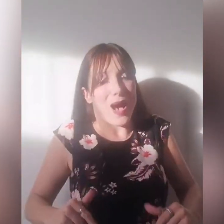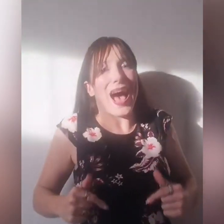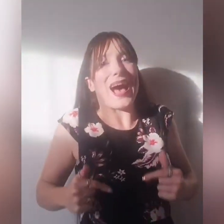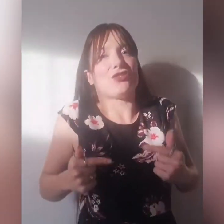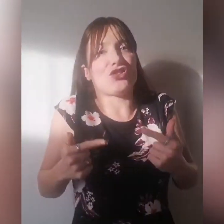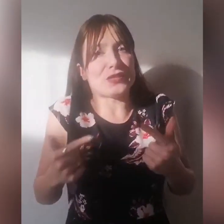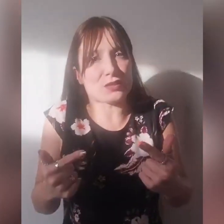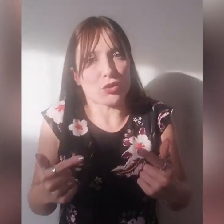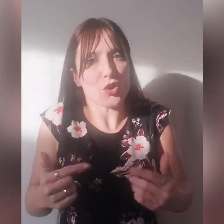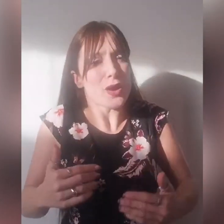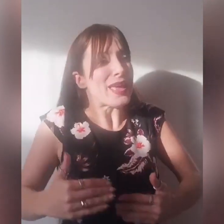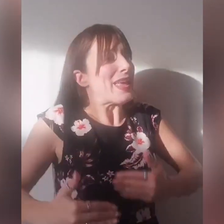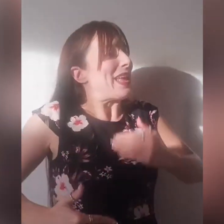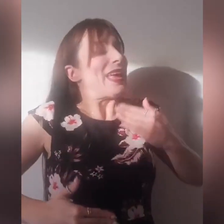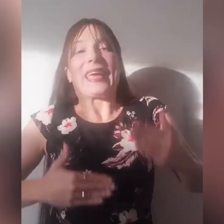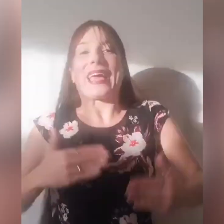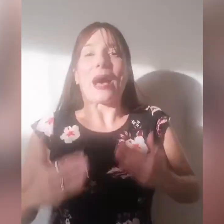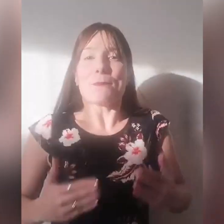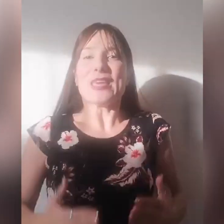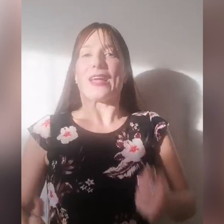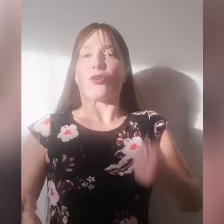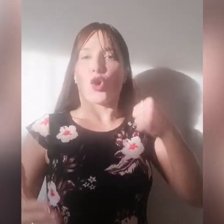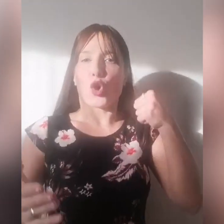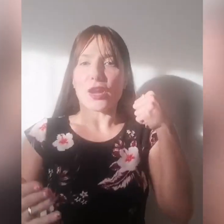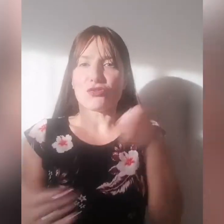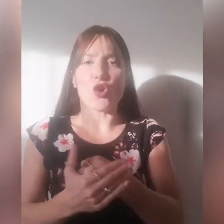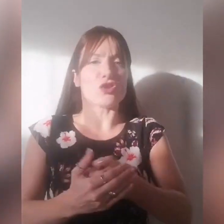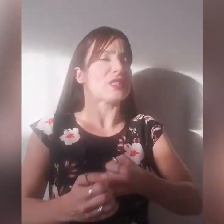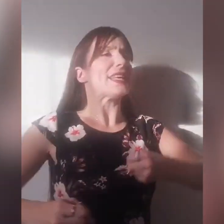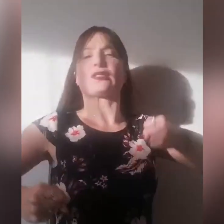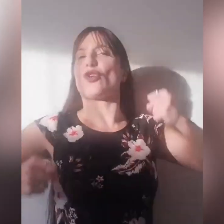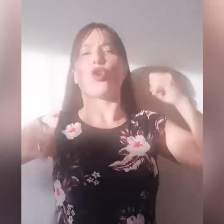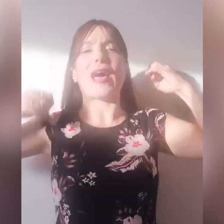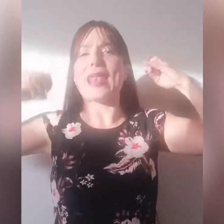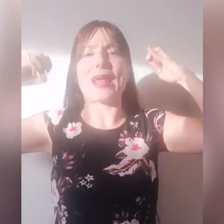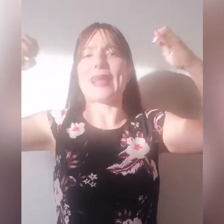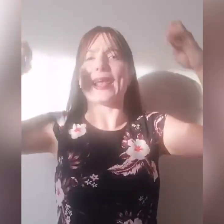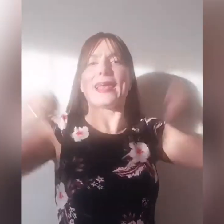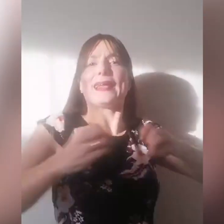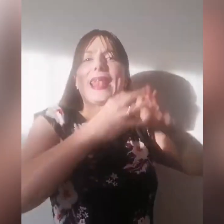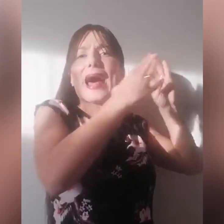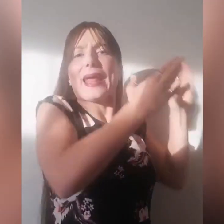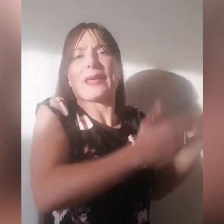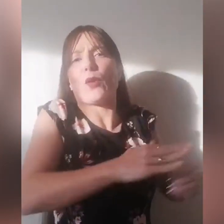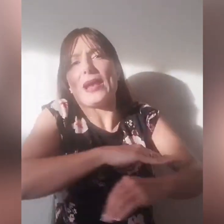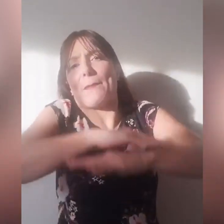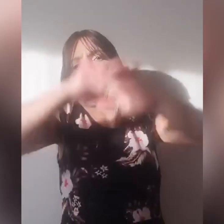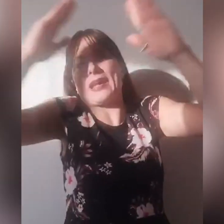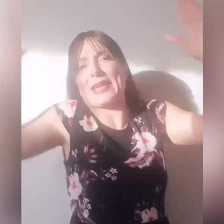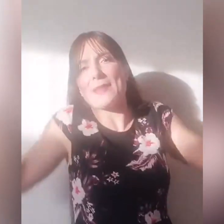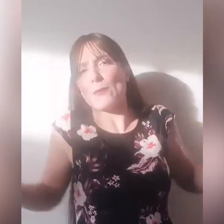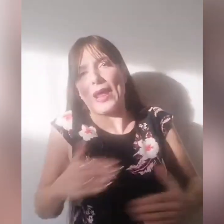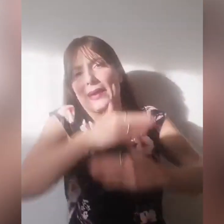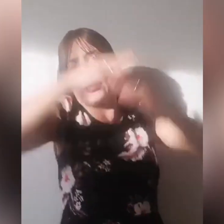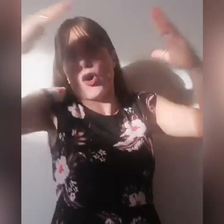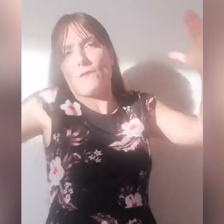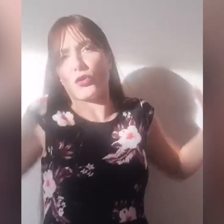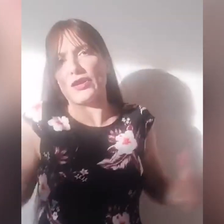agiscono, camminano coraggiosi, escono dall'area, chiamiamo l'area di comfort, l